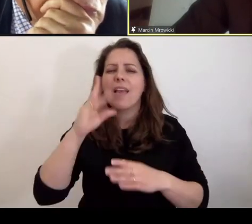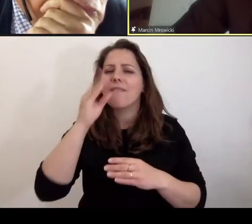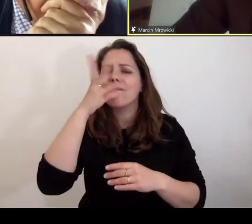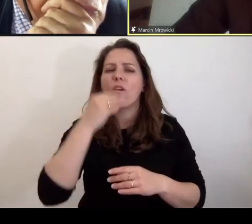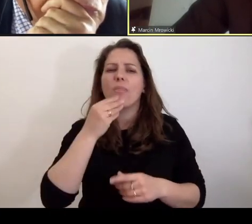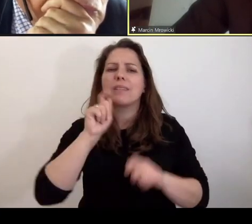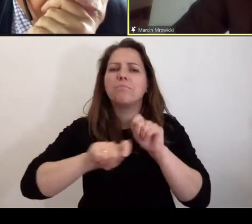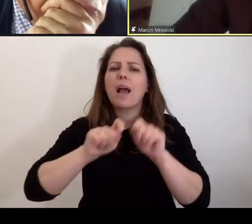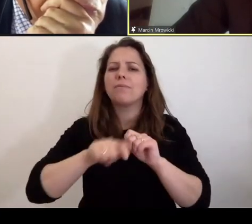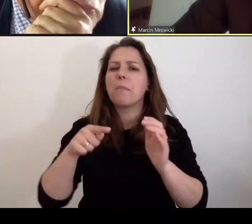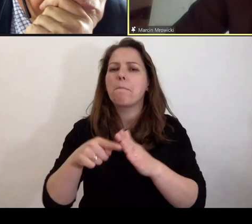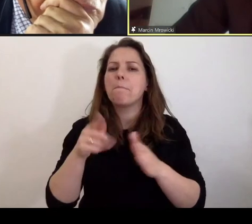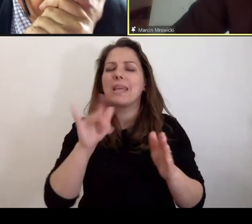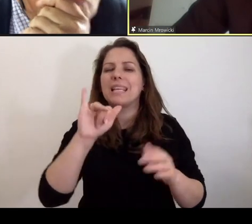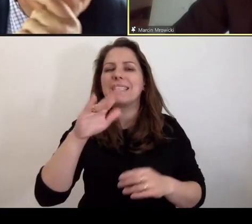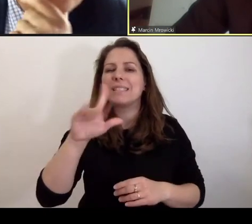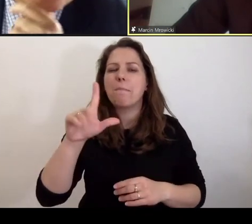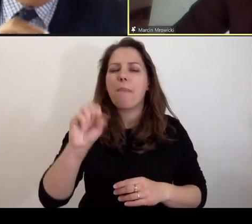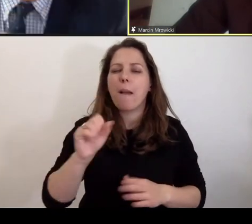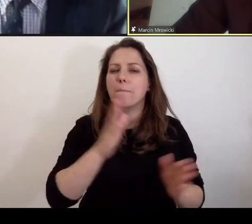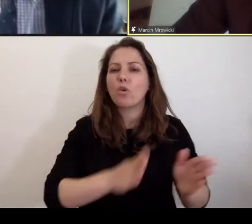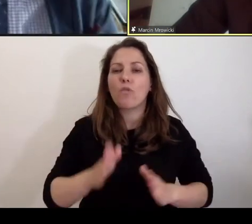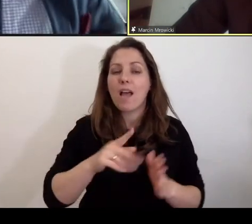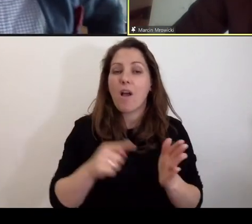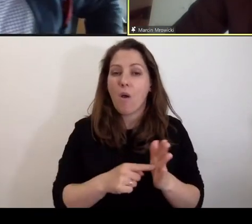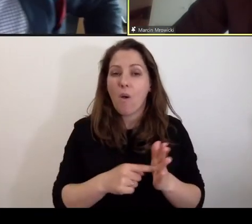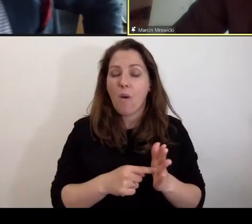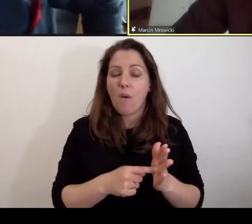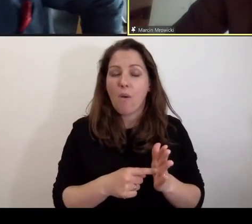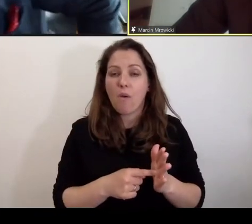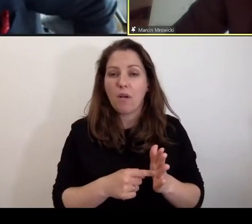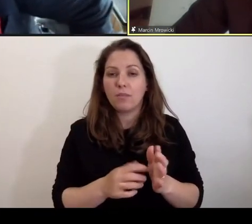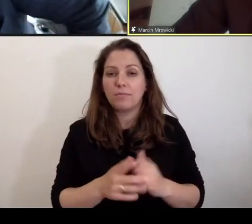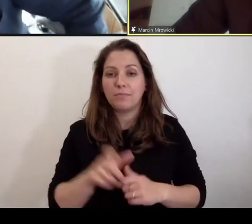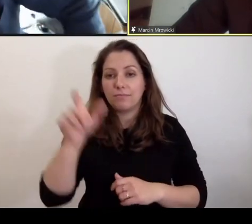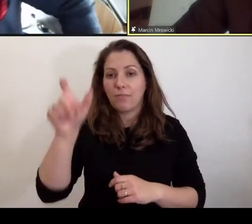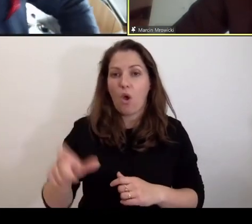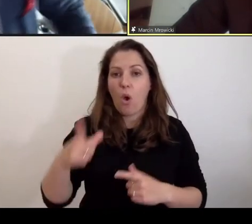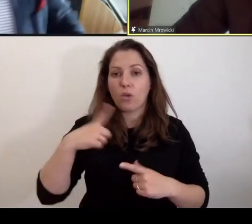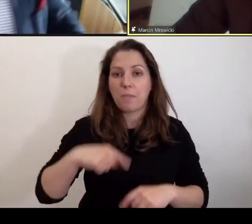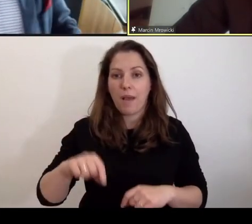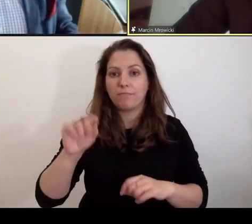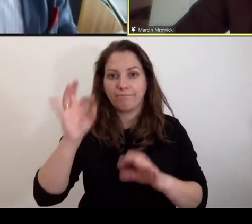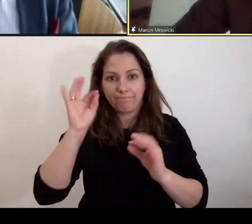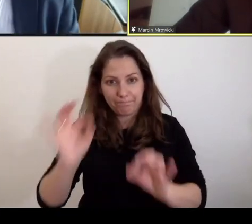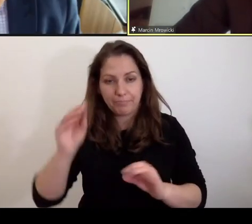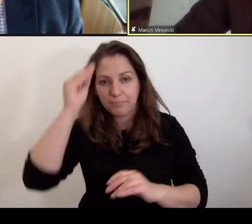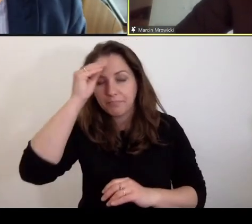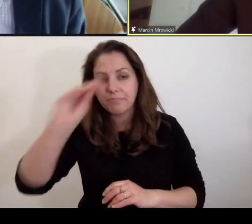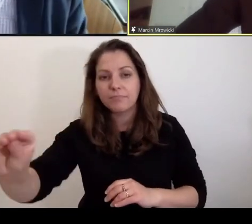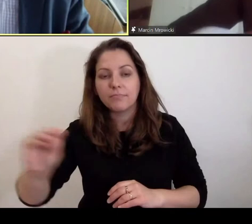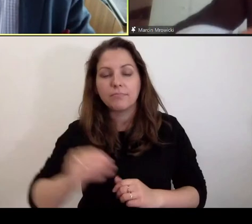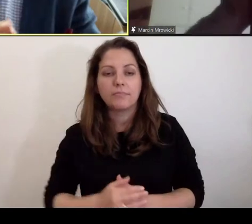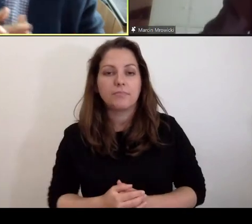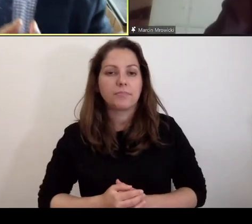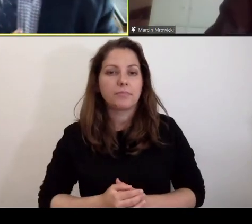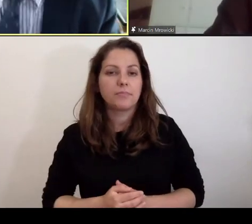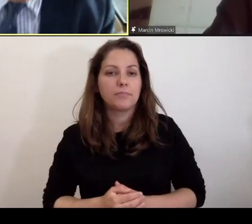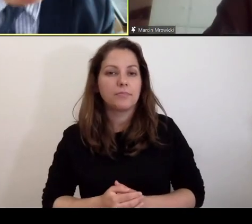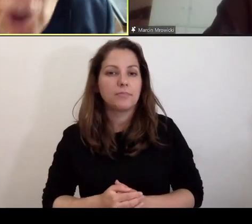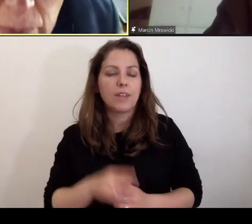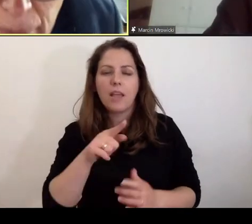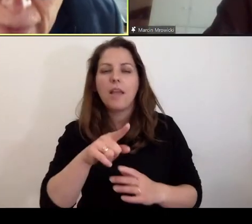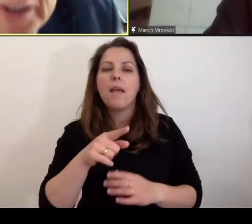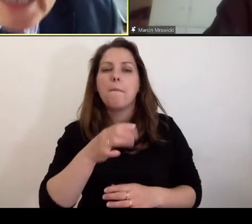sprawdzenie przez Izbę Przygotowawczą właśnie tego, czy ta osoba została poinformowana. Ale odpowiedź na to